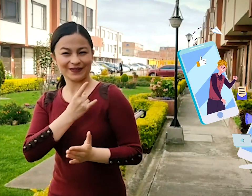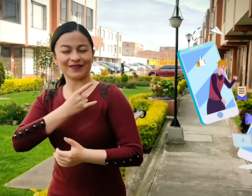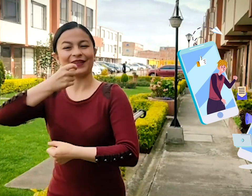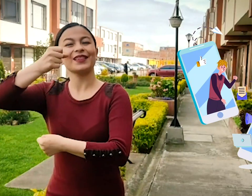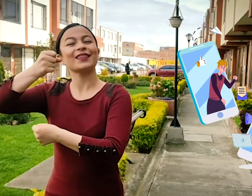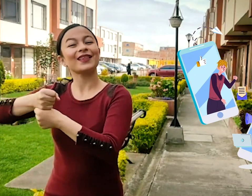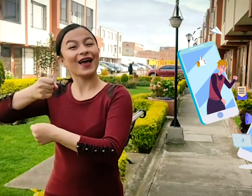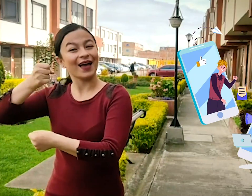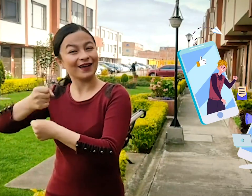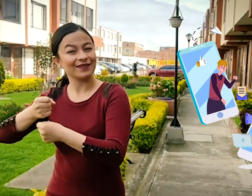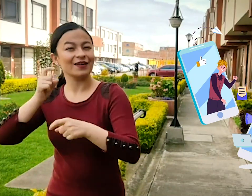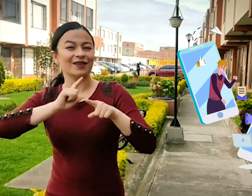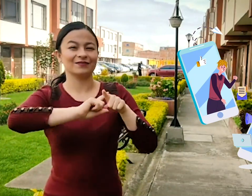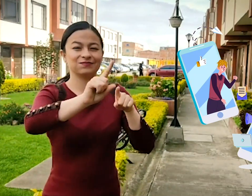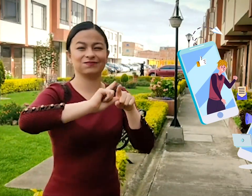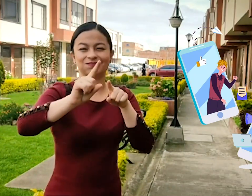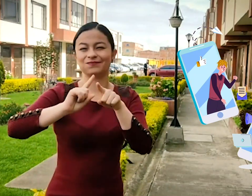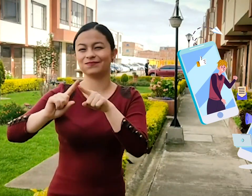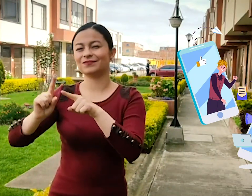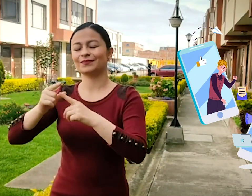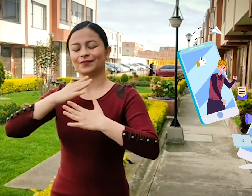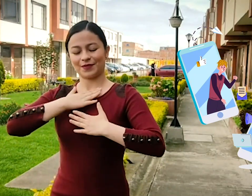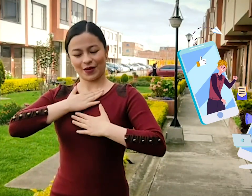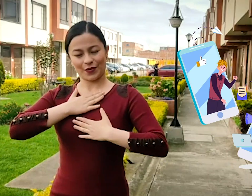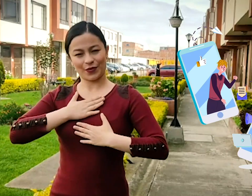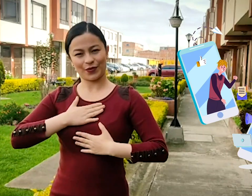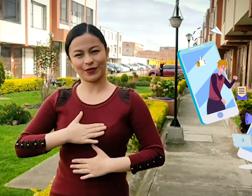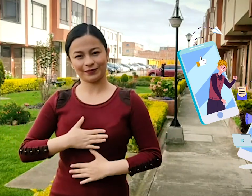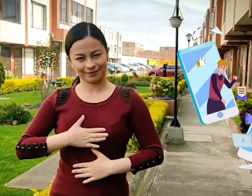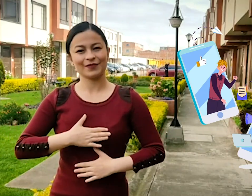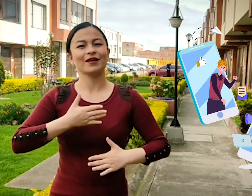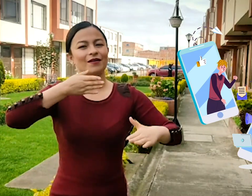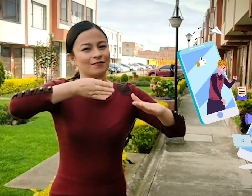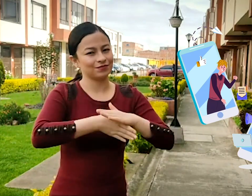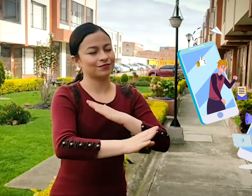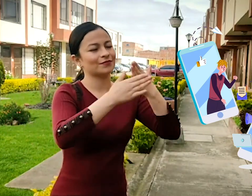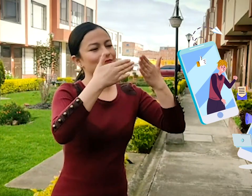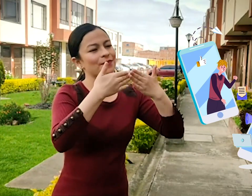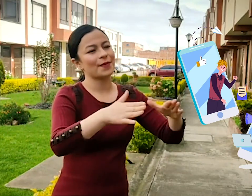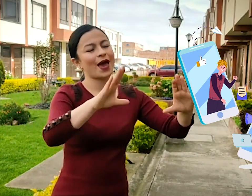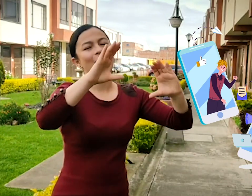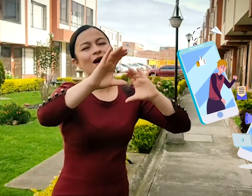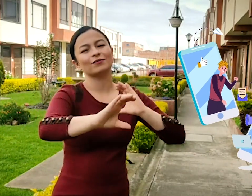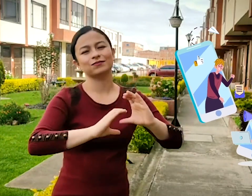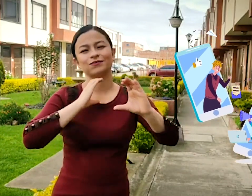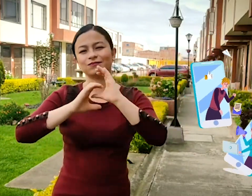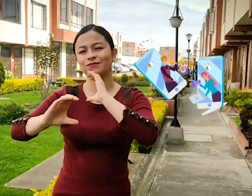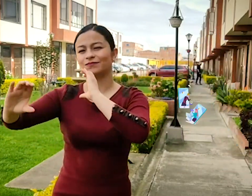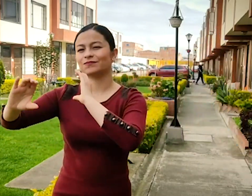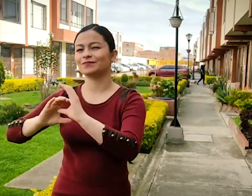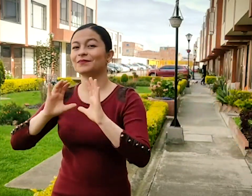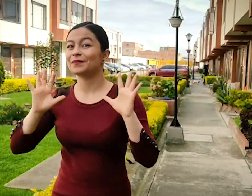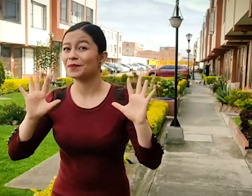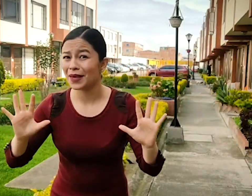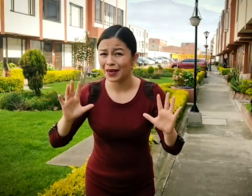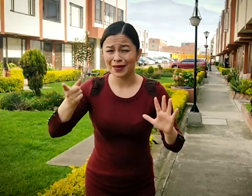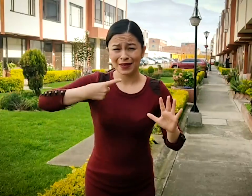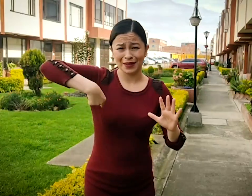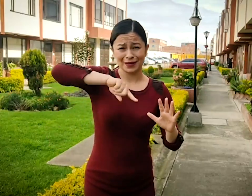el académico, el laboral, etc. De esta manera se han eliminado y se eliminan